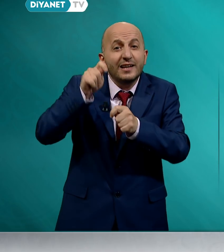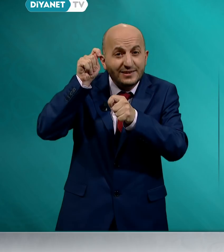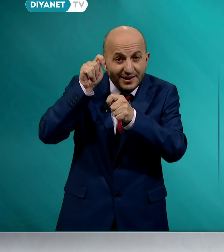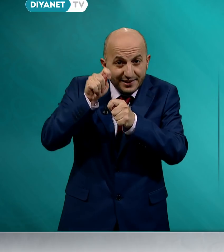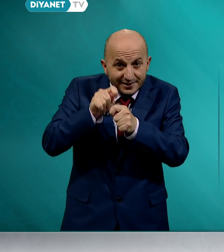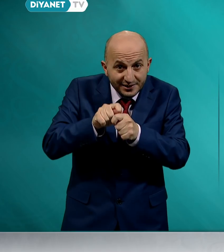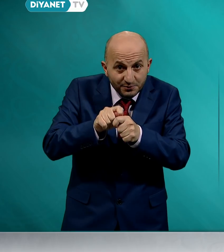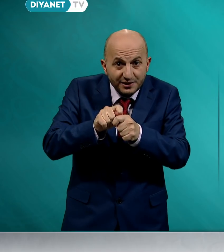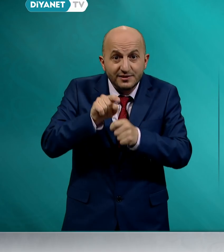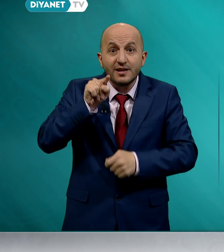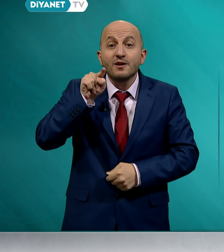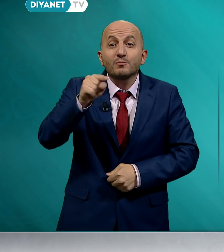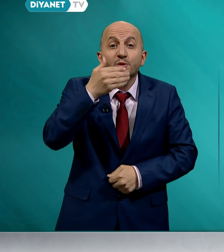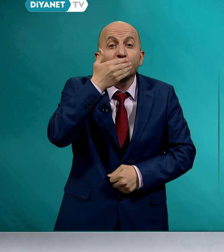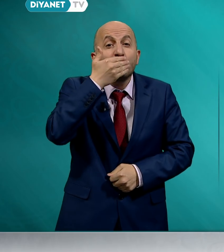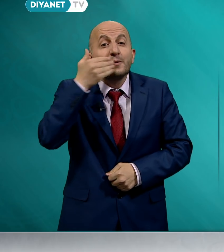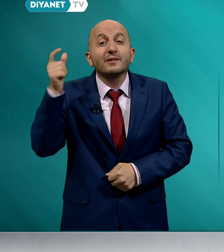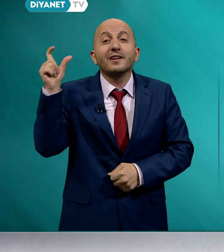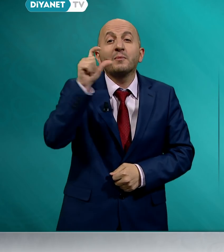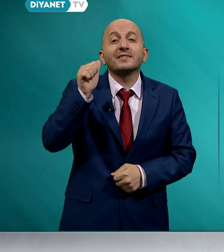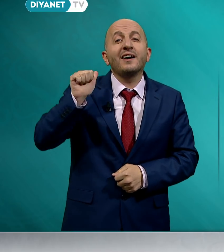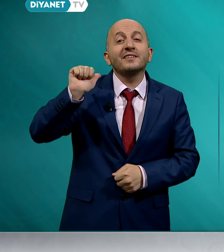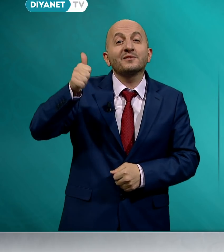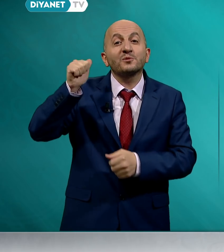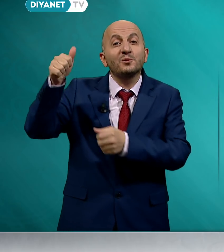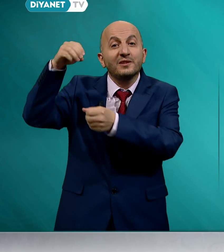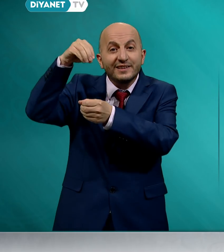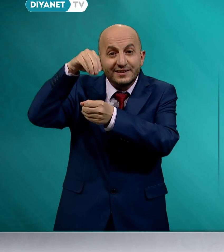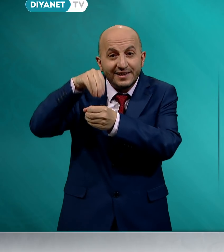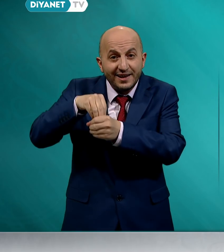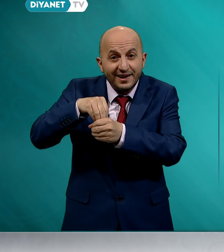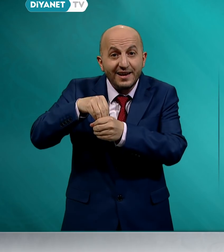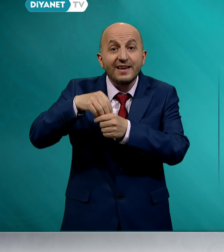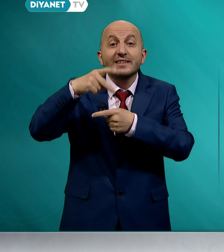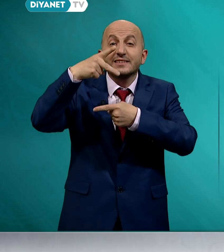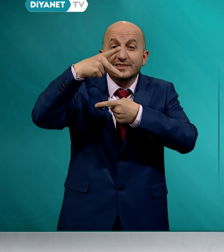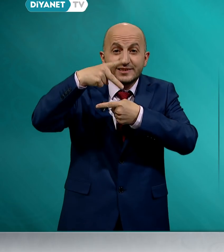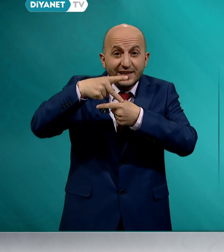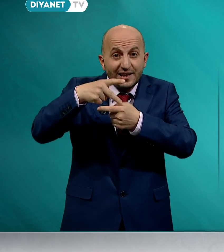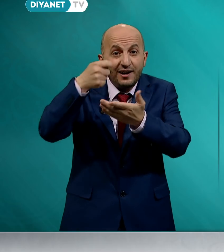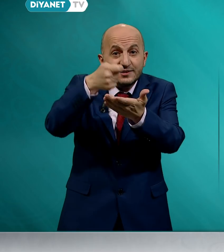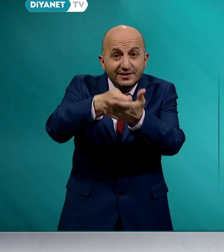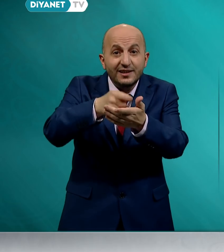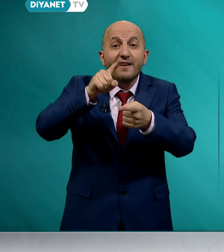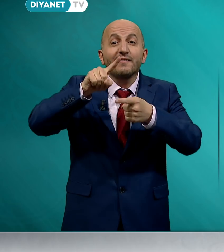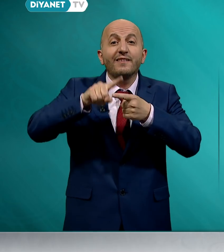sergilediğimiz bu Ramazan günlerinde zekat ve